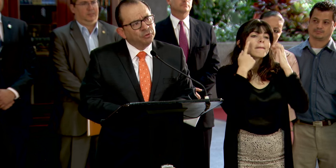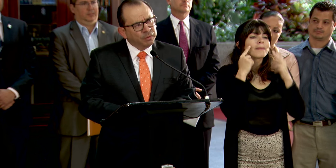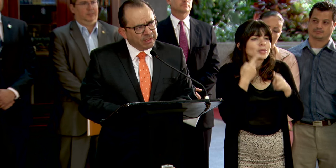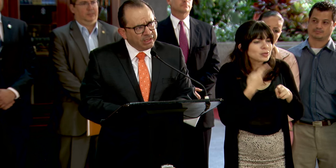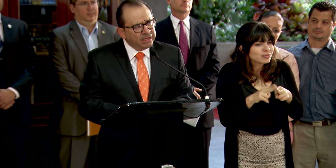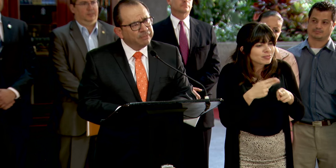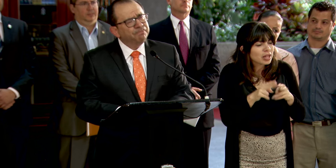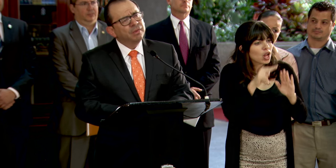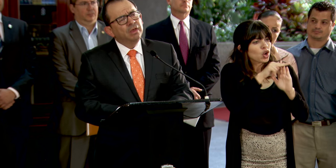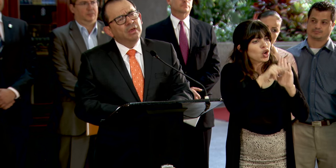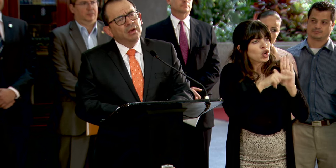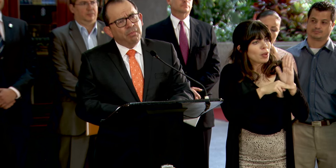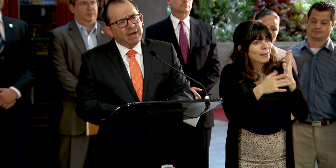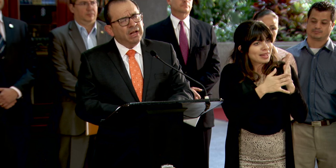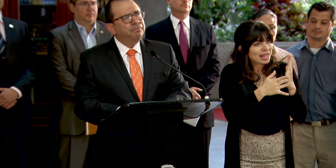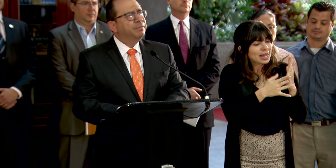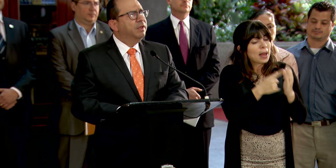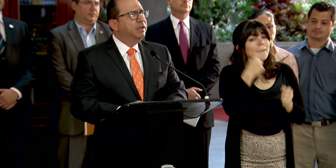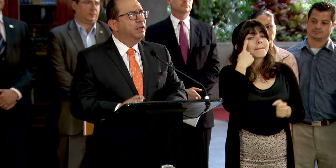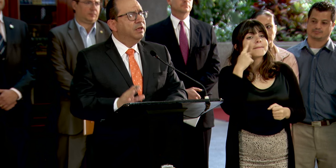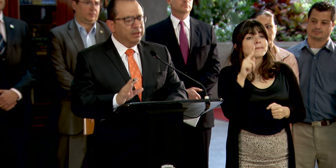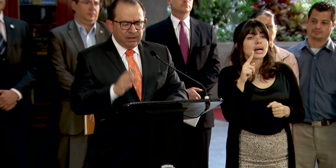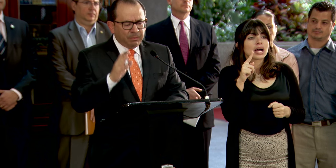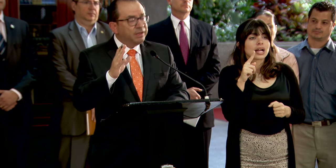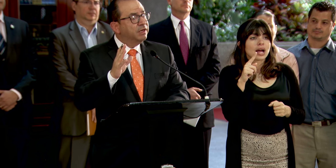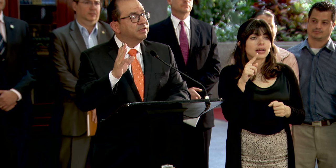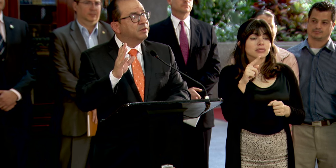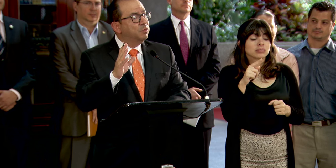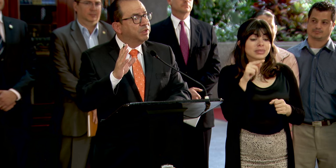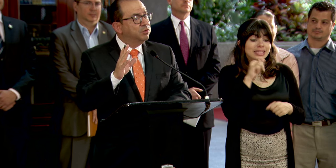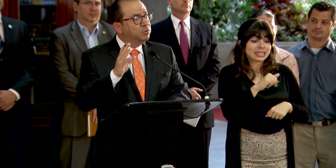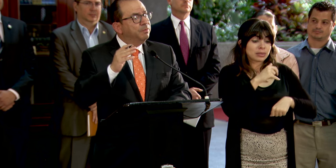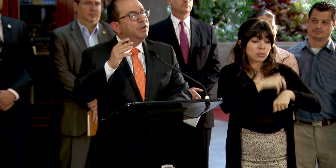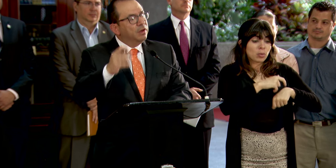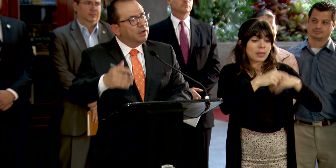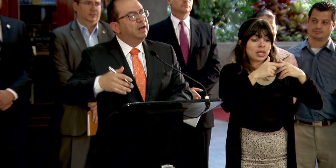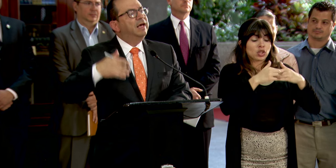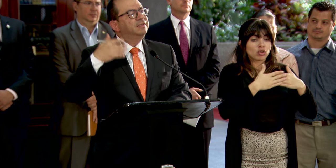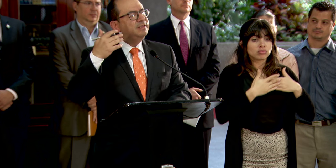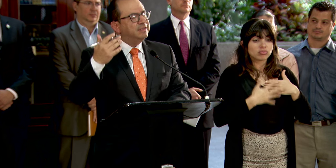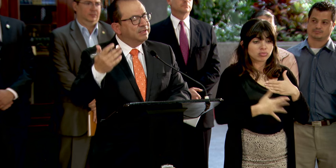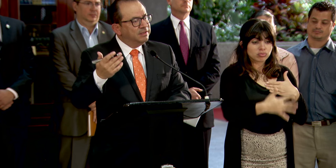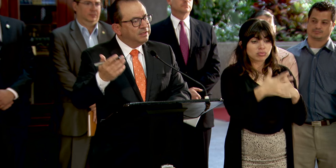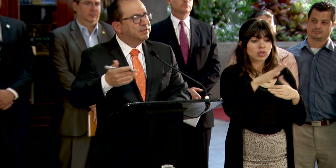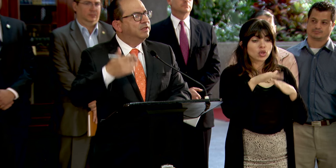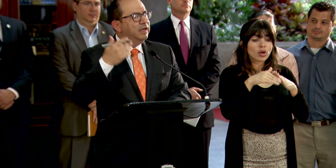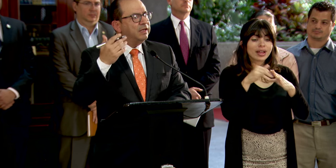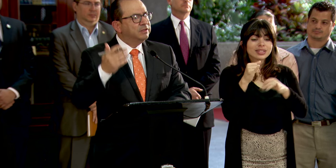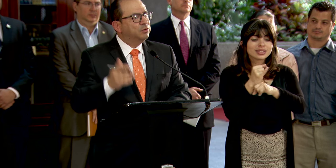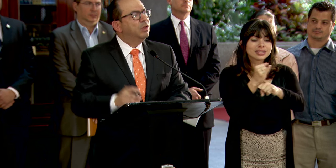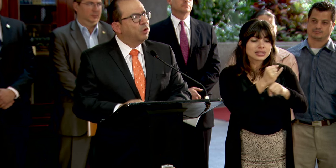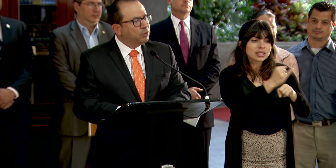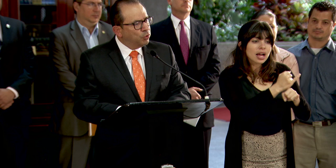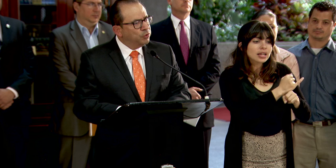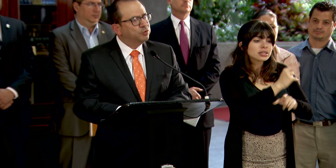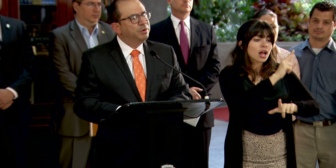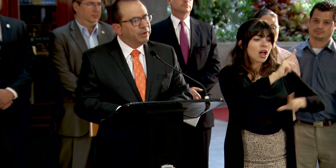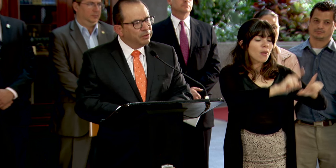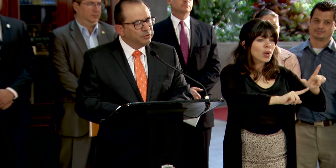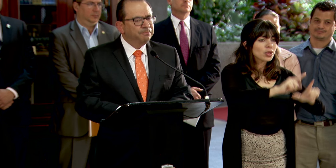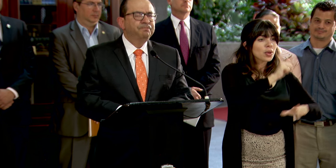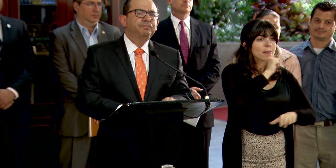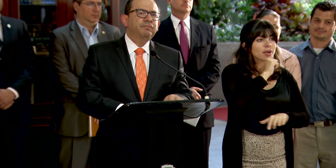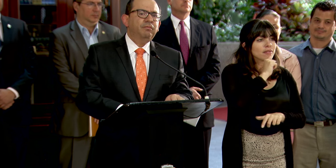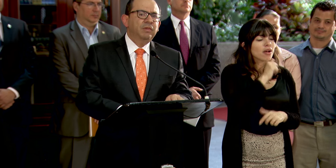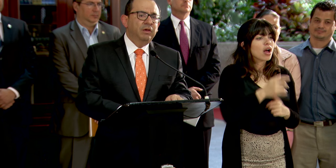brevedad la norma técnica, para a partir de ese momento las instancias, los laboratorios